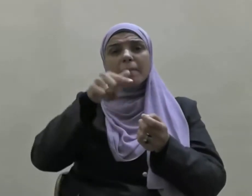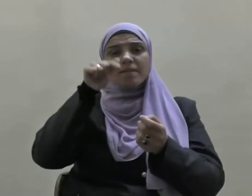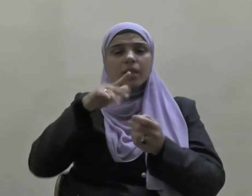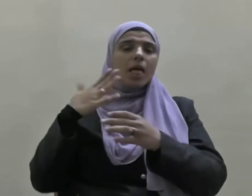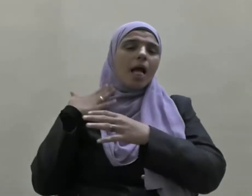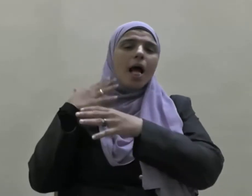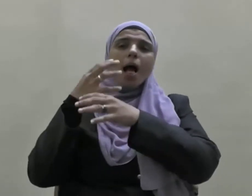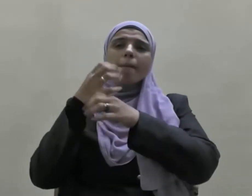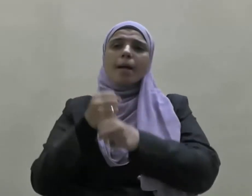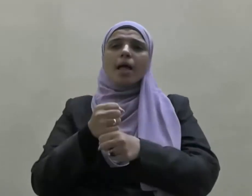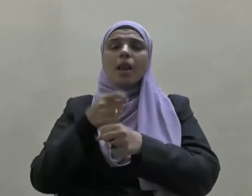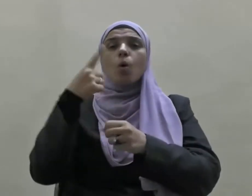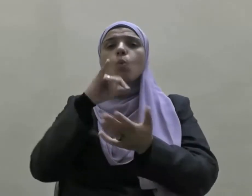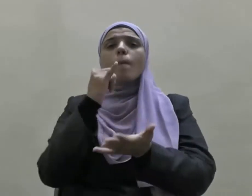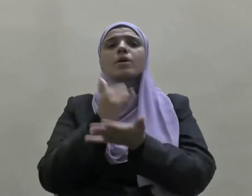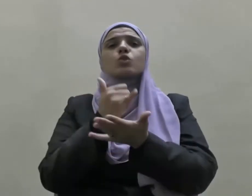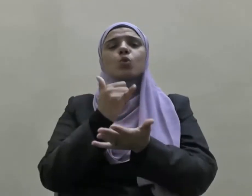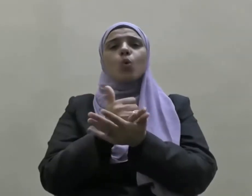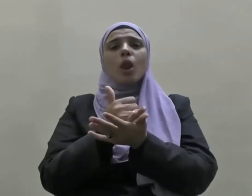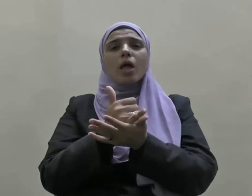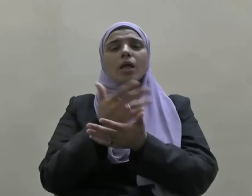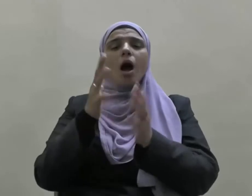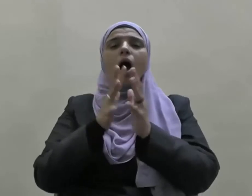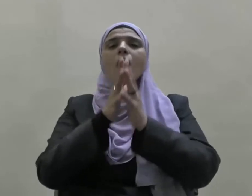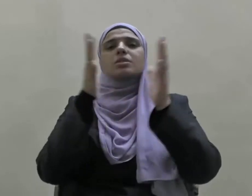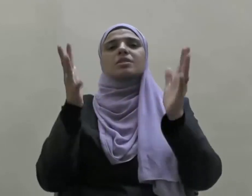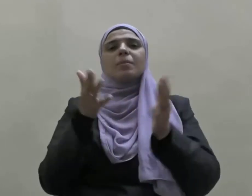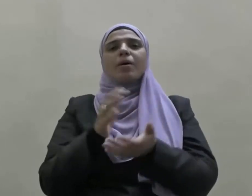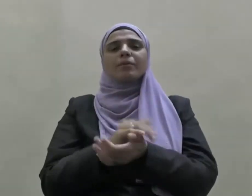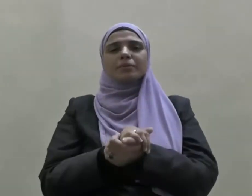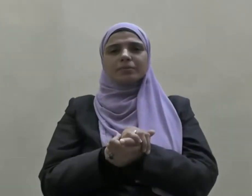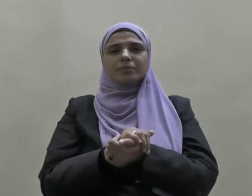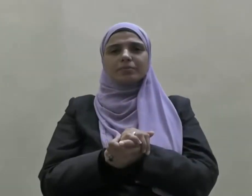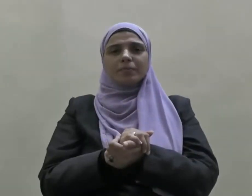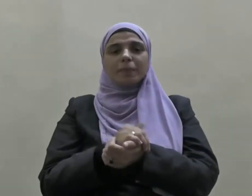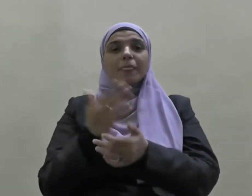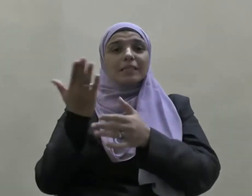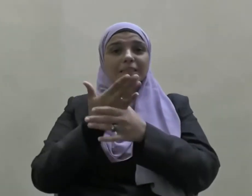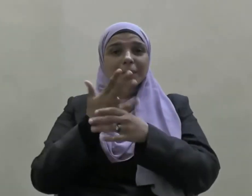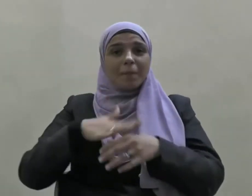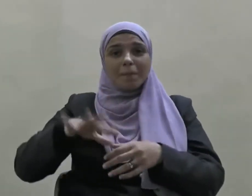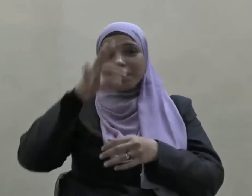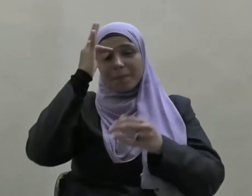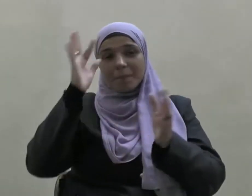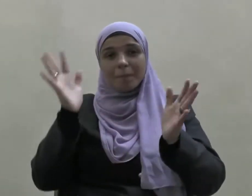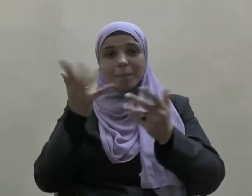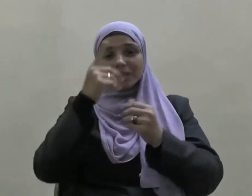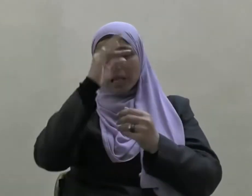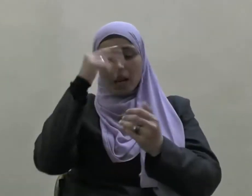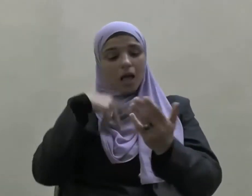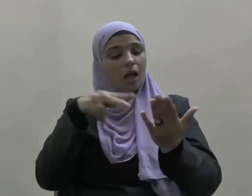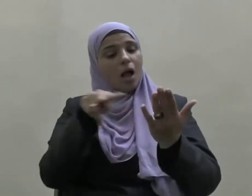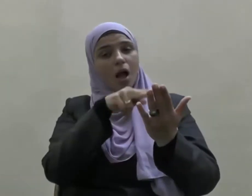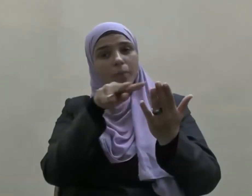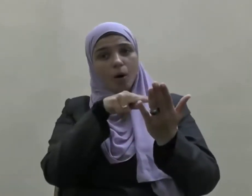أمانة ومسؤولية عظيمة سواء أكانت مقروئة